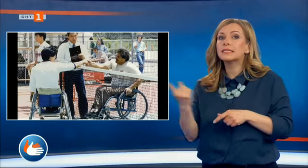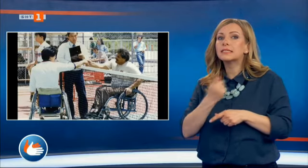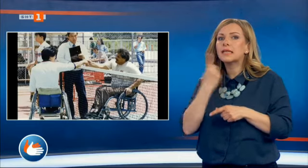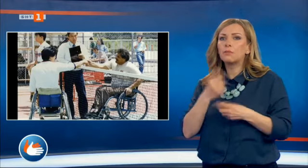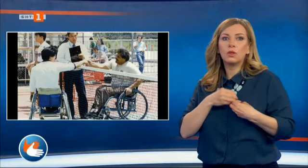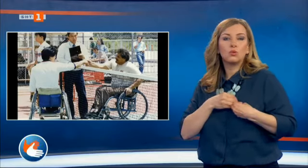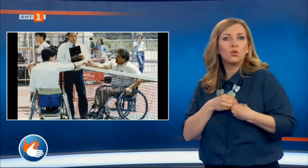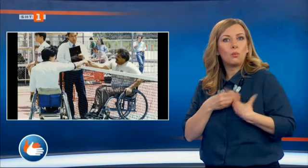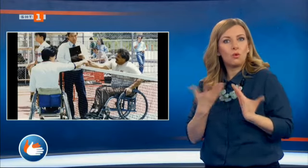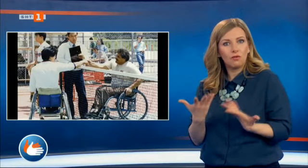доброволни начала.